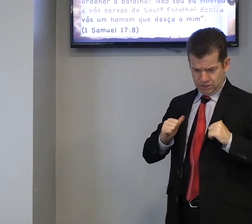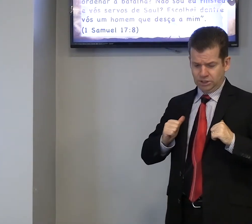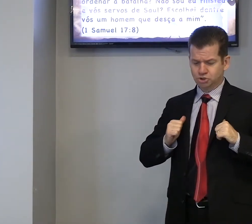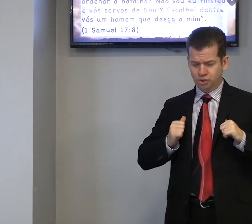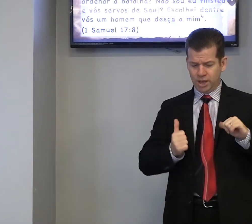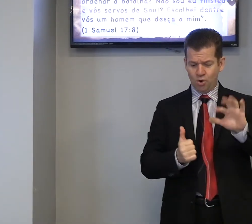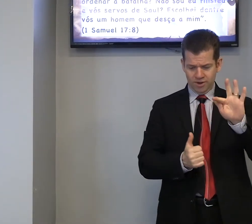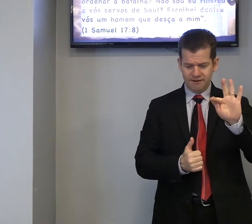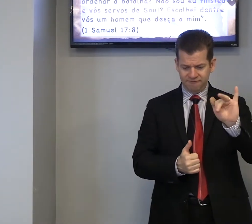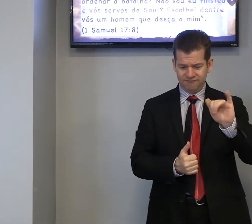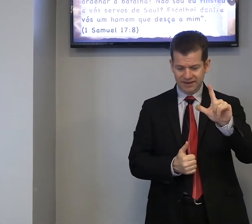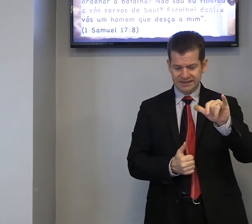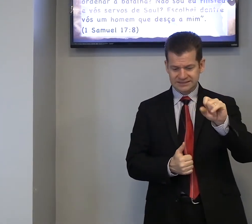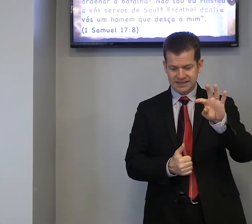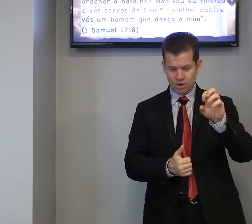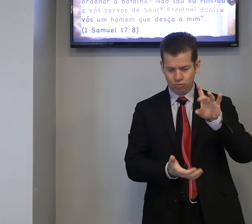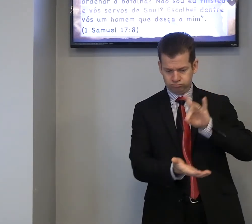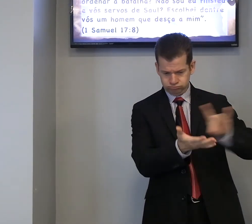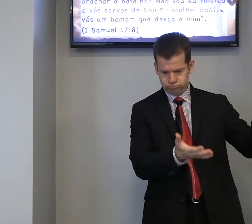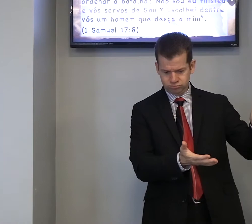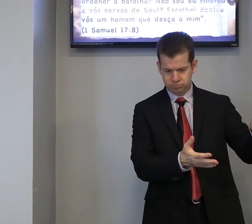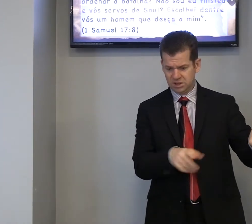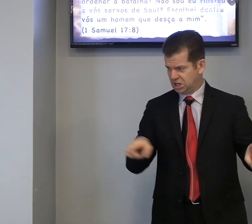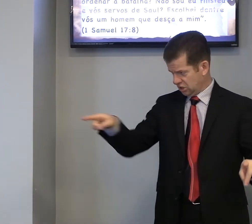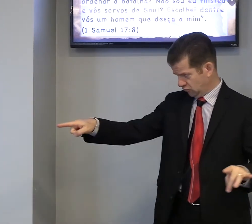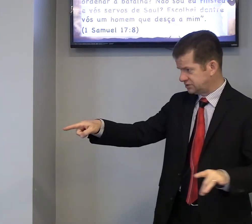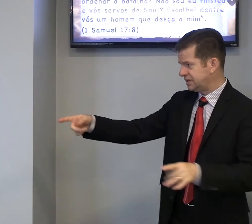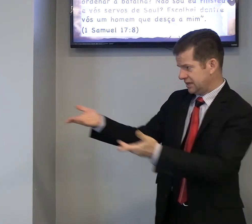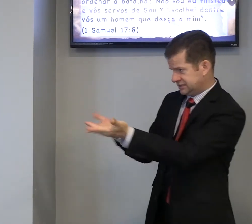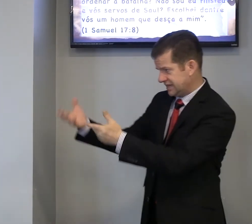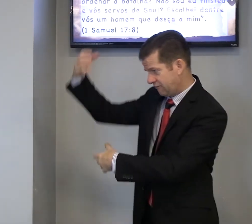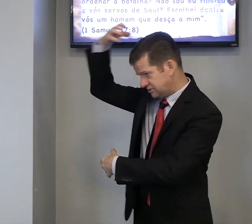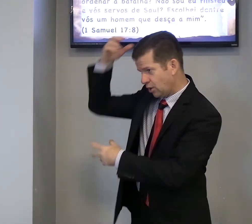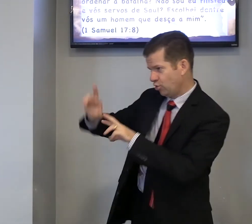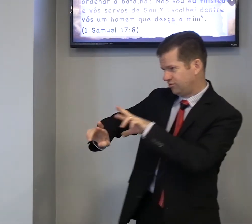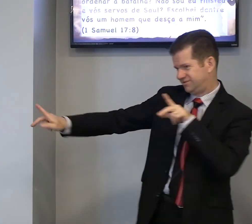não sou eu, filho esteu, você, servo, Saúl,